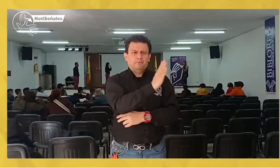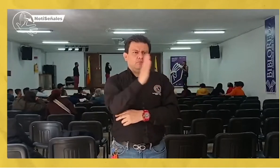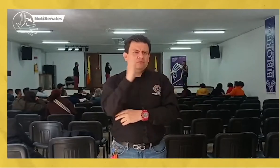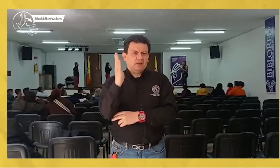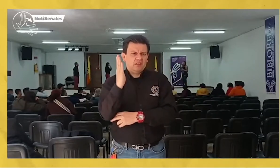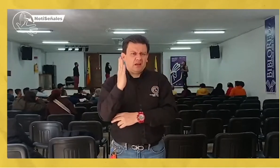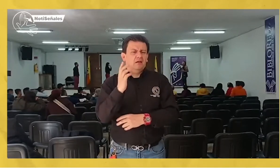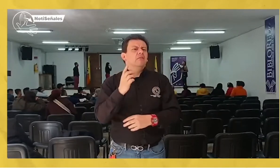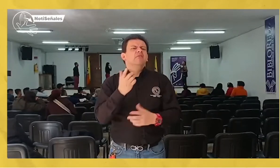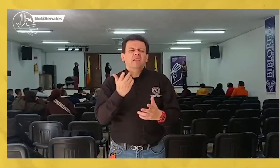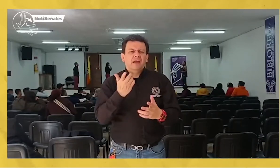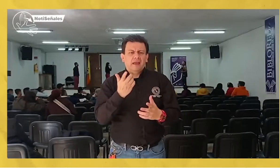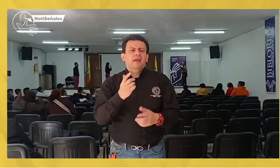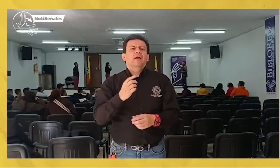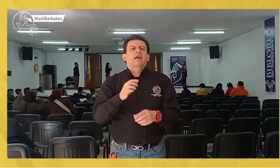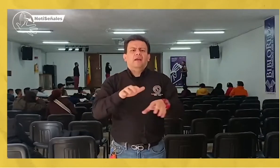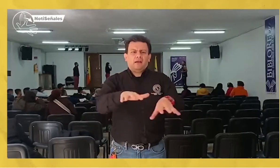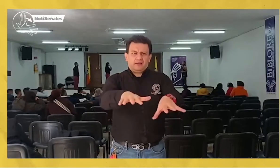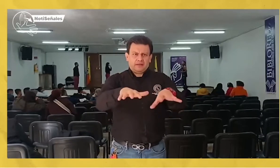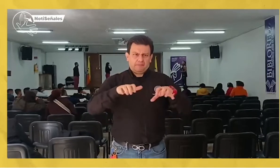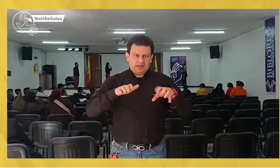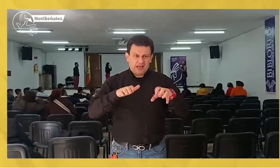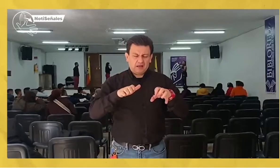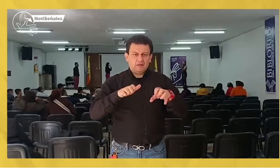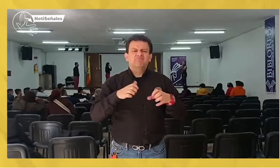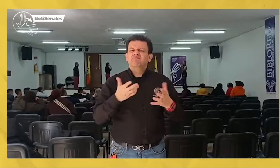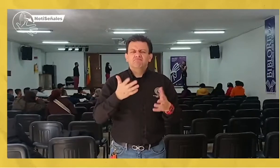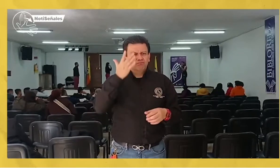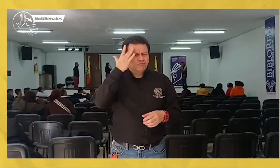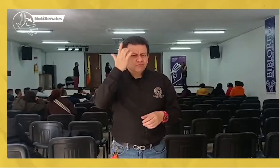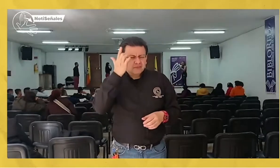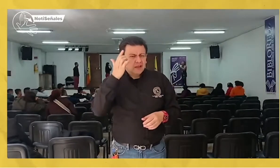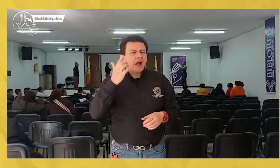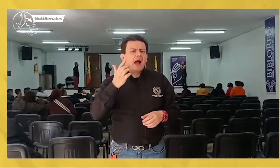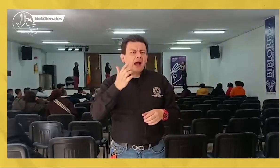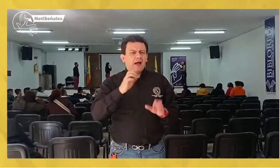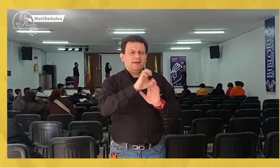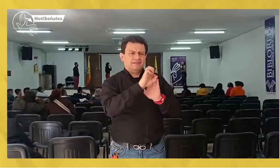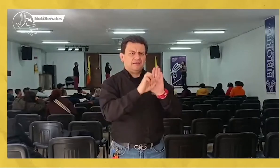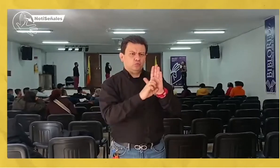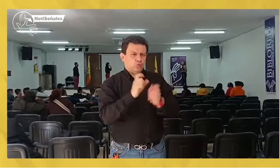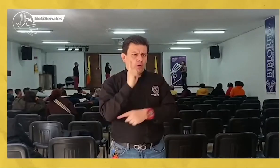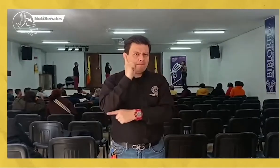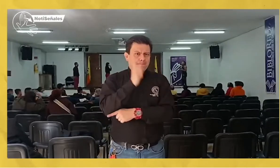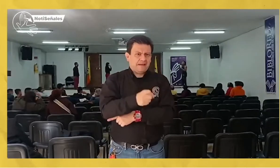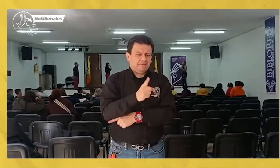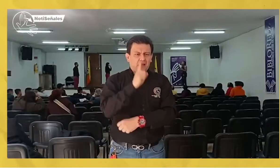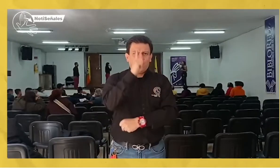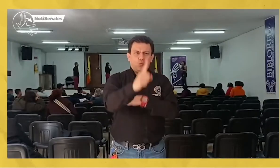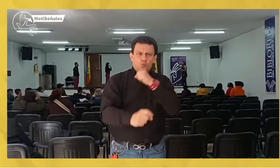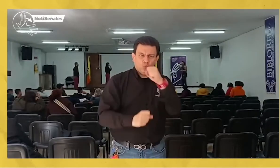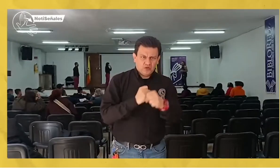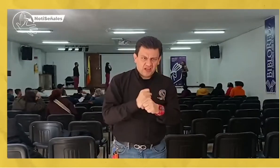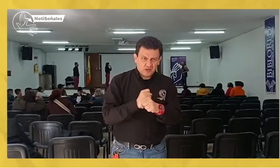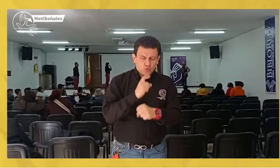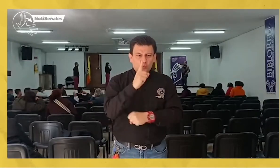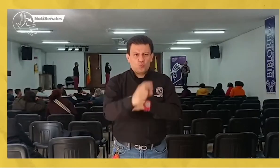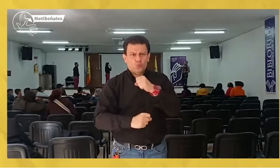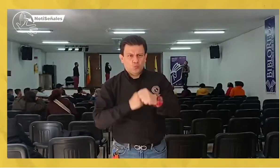instalaciones de una biblioteca para realizar nuestra asamblea dado que los estatutos de la asociación nos mandan a